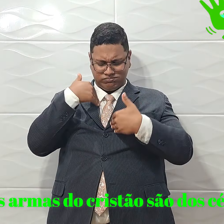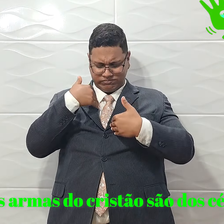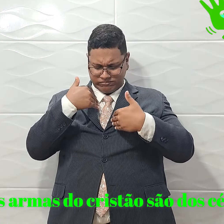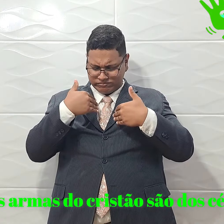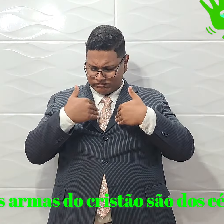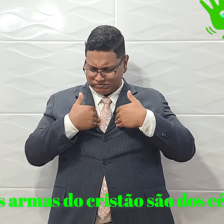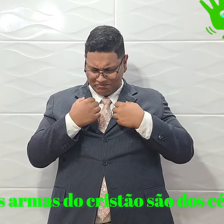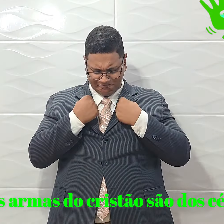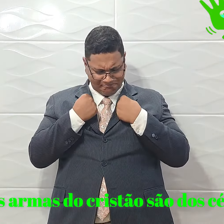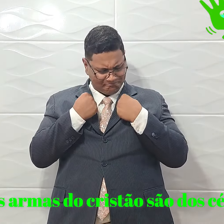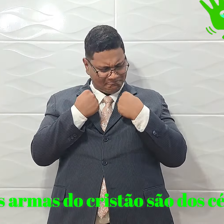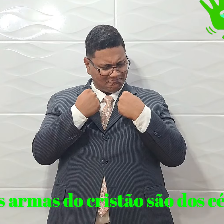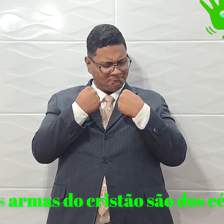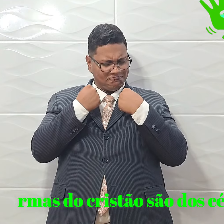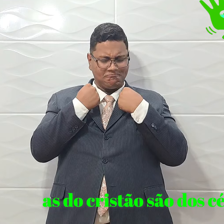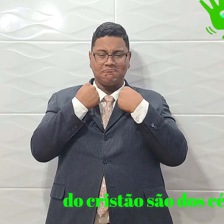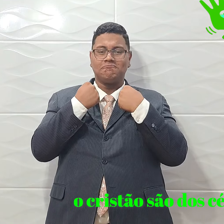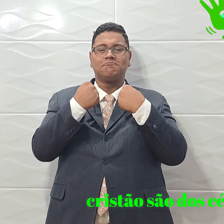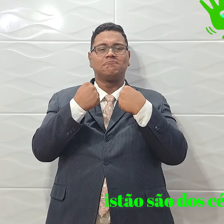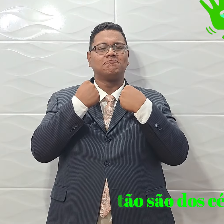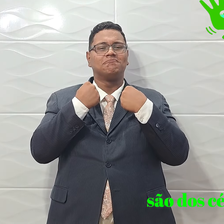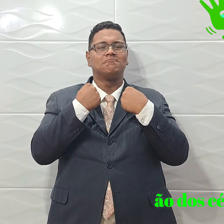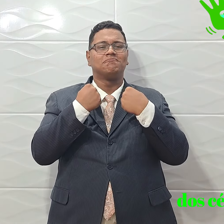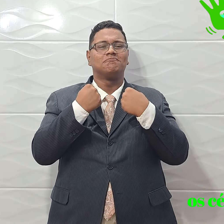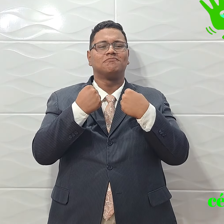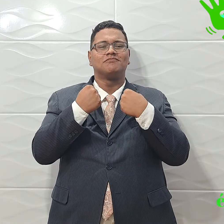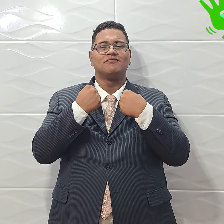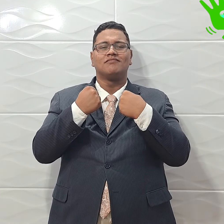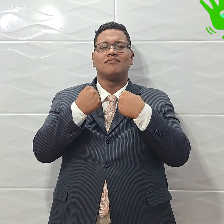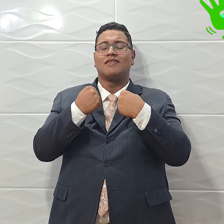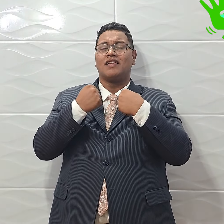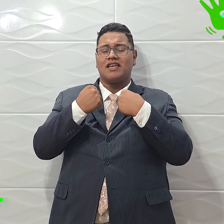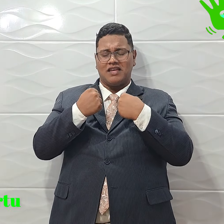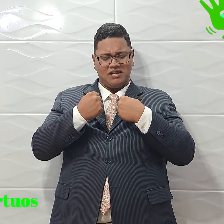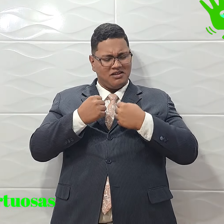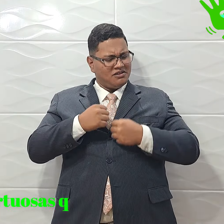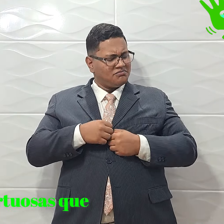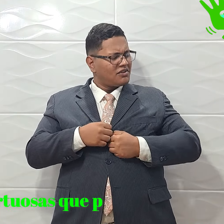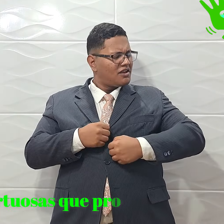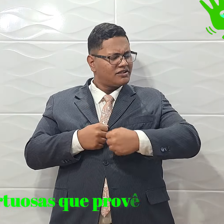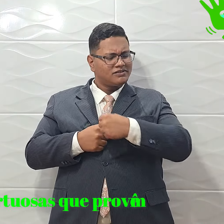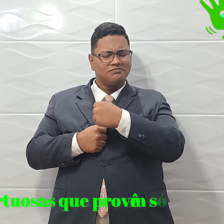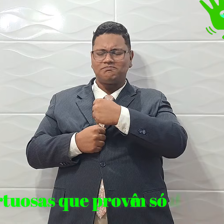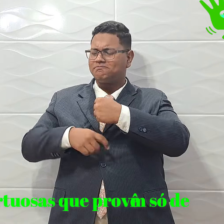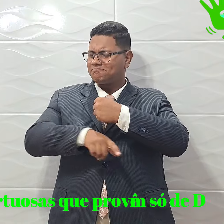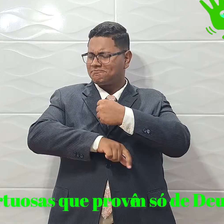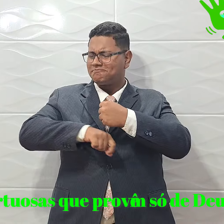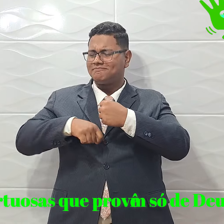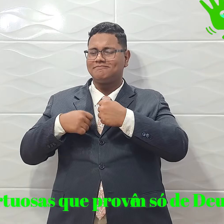dos céus Armas virtuosas que